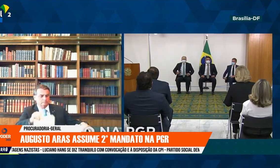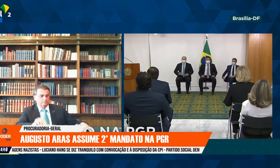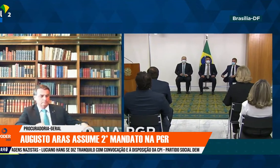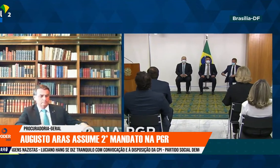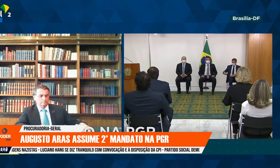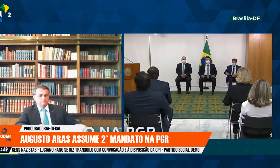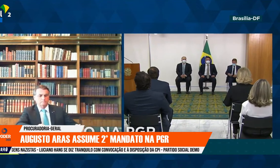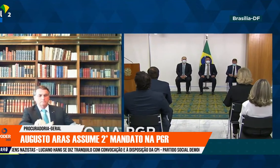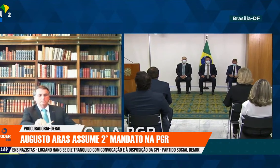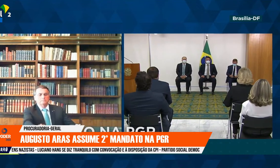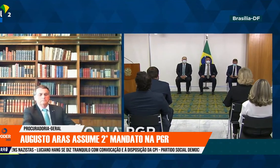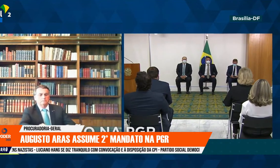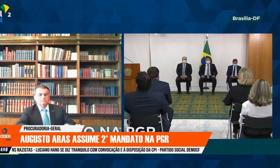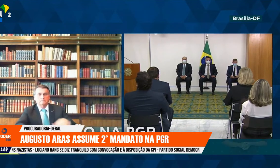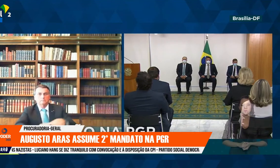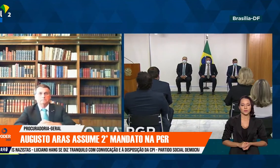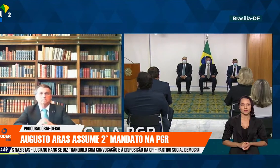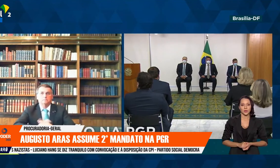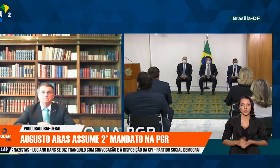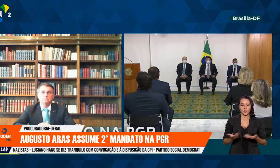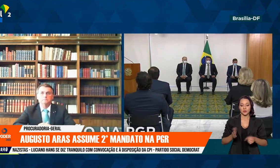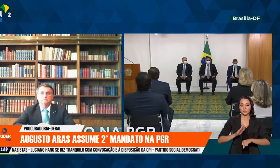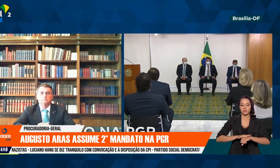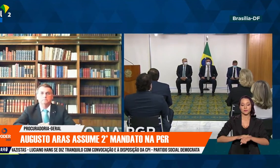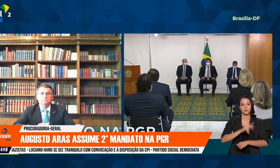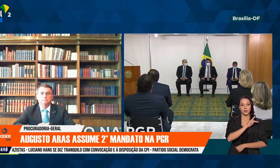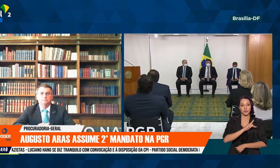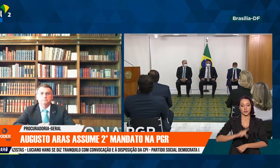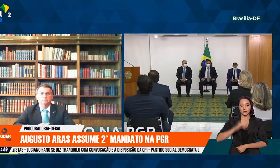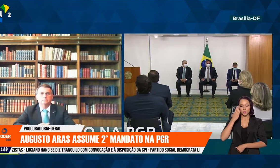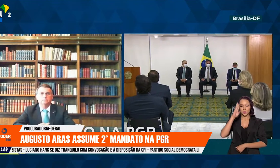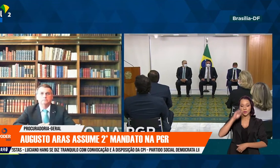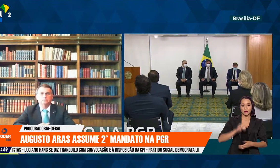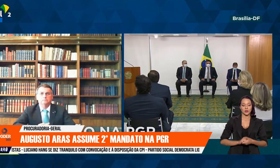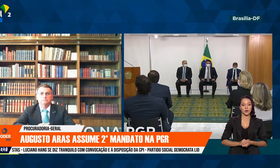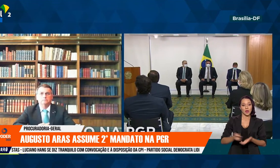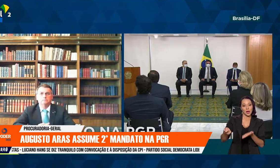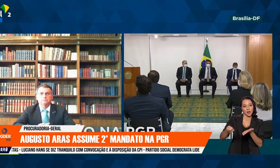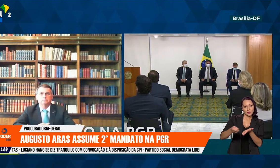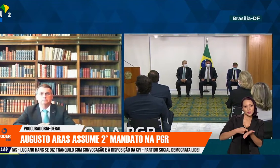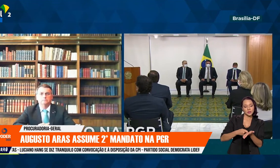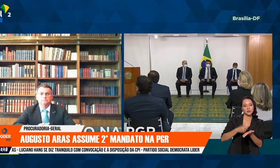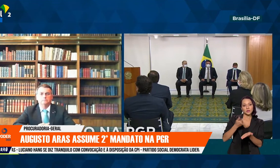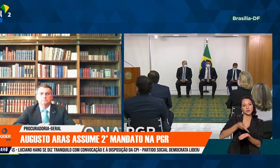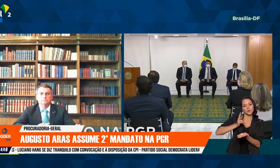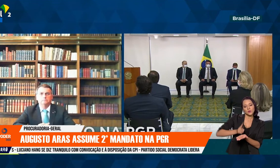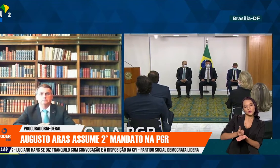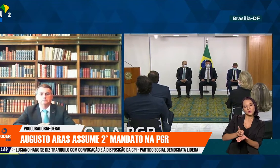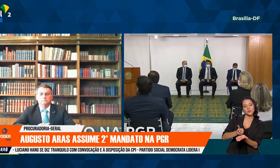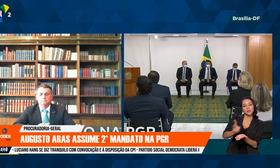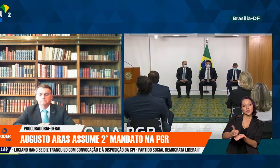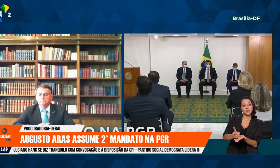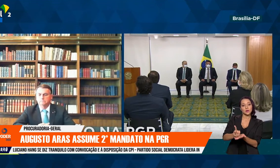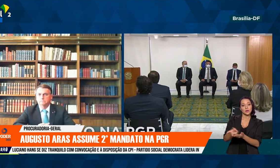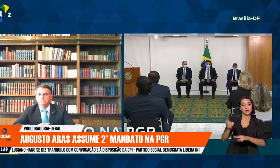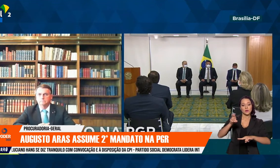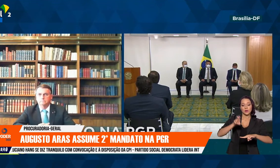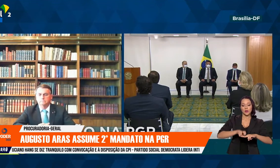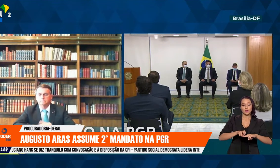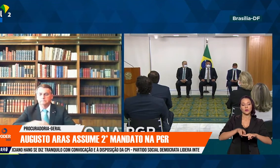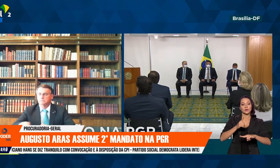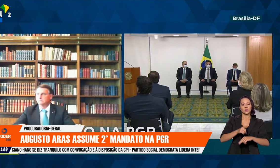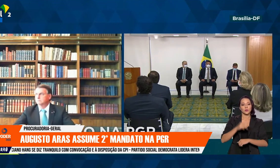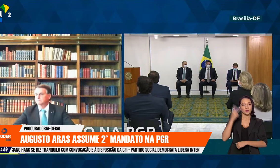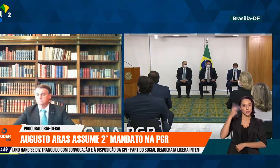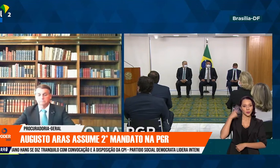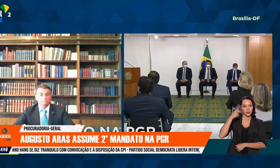Neste momento, Presidente da República, Jair Bolsonaro, assina o ato de recondução ao cargo do